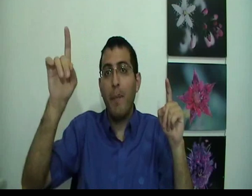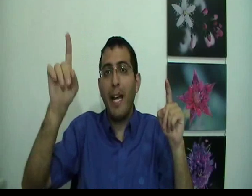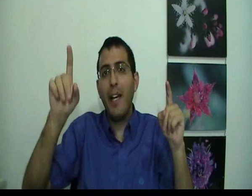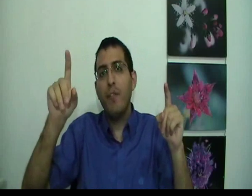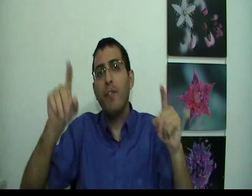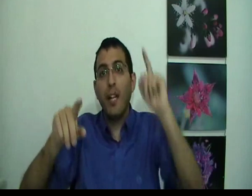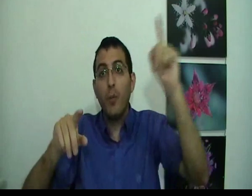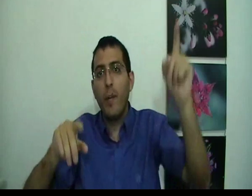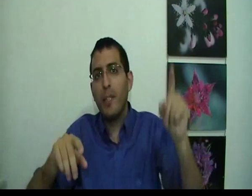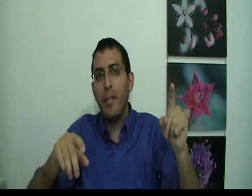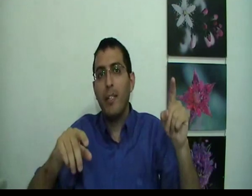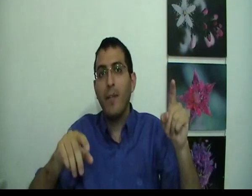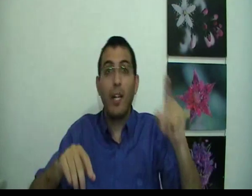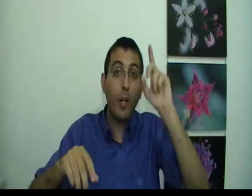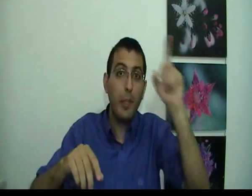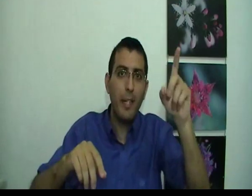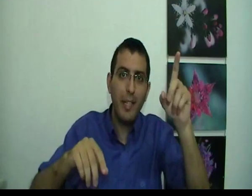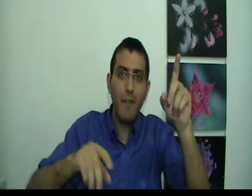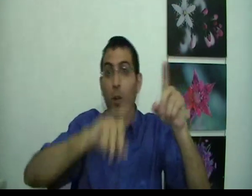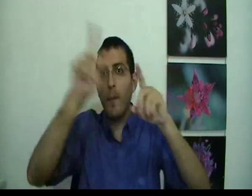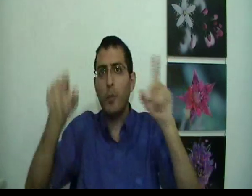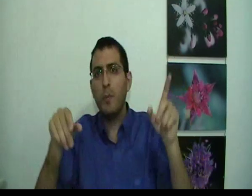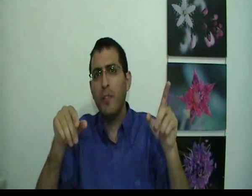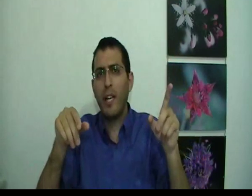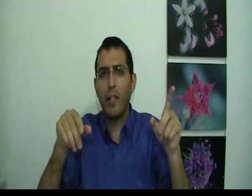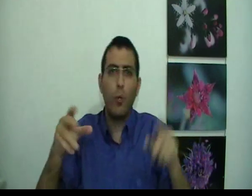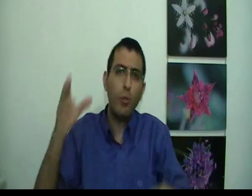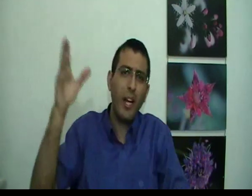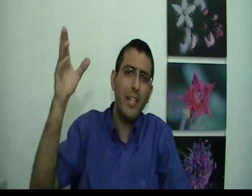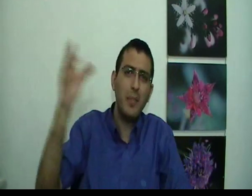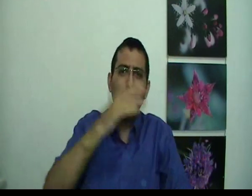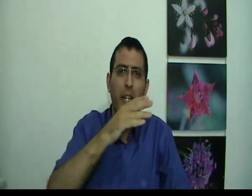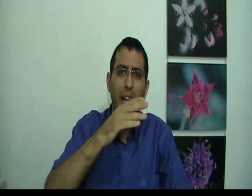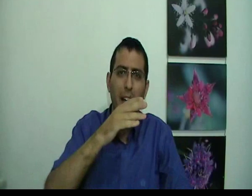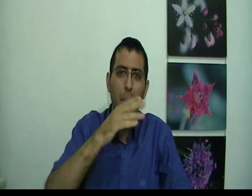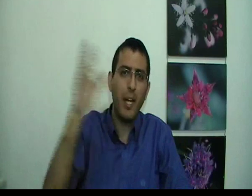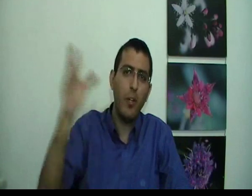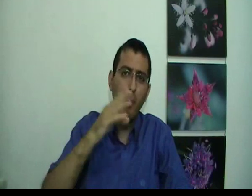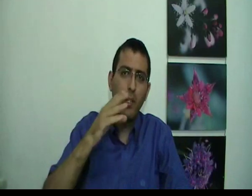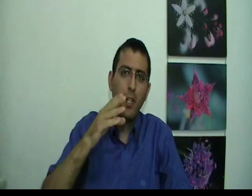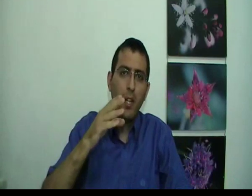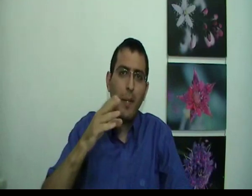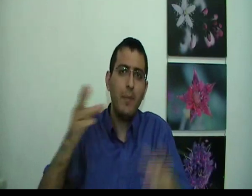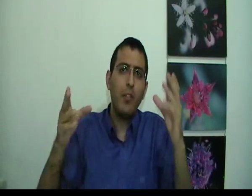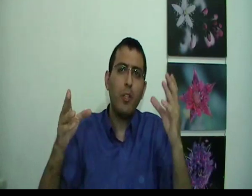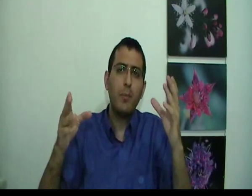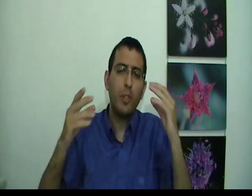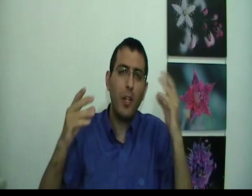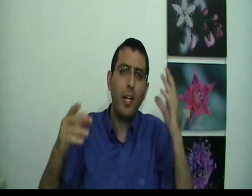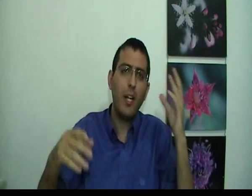רכב ואנחנו רואים את הבן אדם אנחנו רואים את הבן אדם אנחנו רואים מישהו שמתווכח איתו אותו אחד שמתווכח בחלום ואני אמצל לשאול את עצמו שאני רואה לחלום